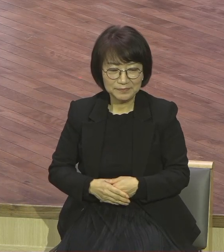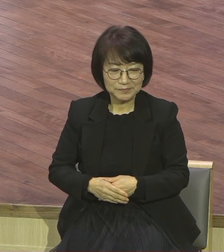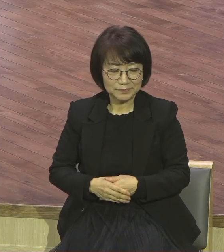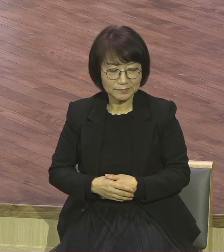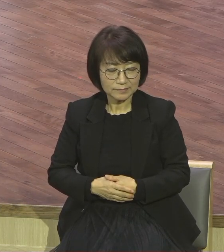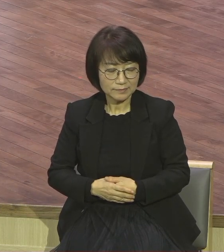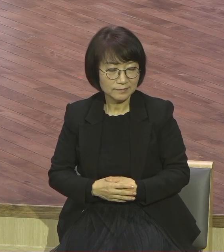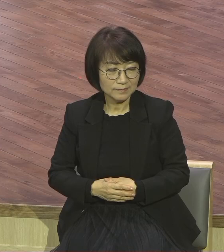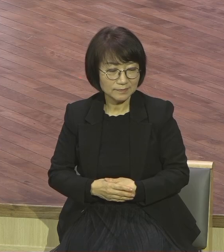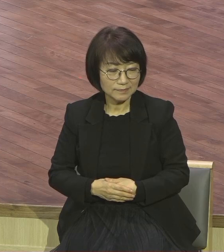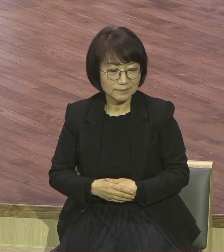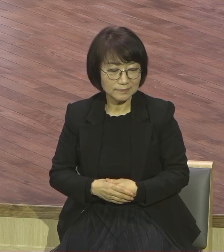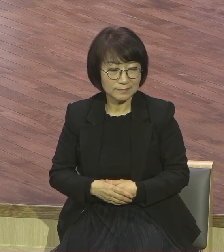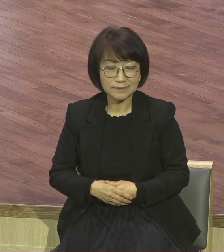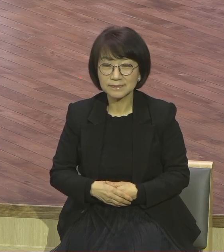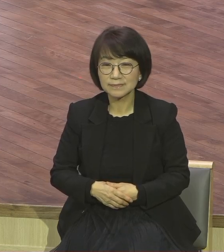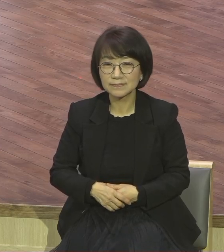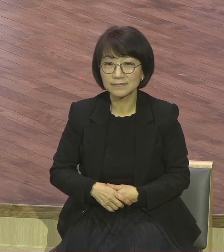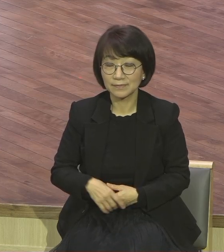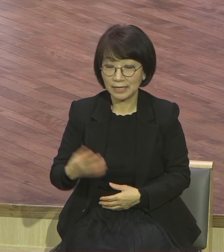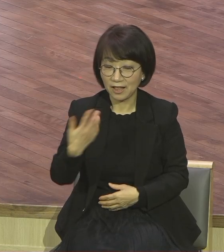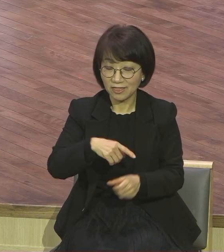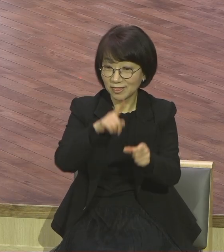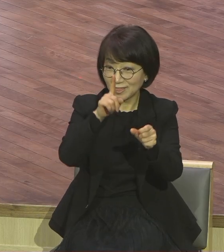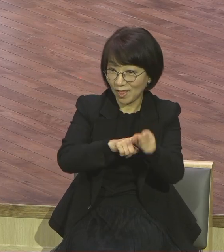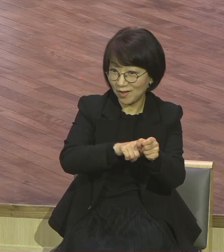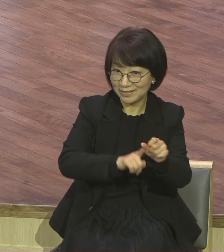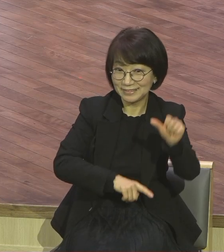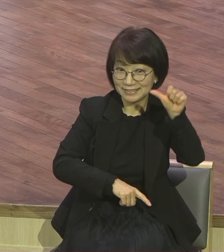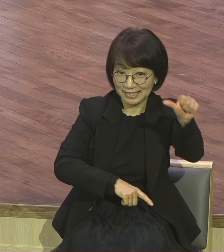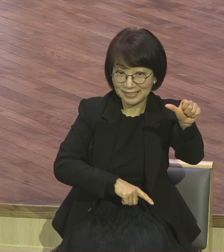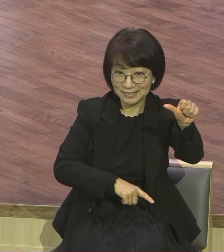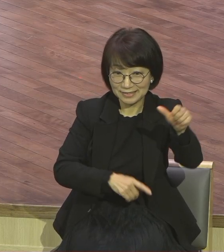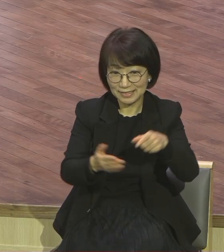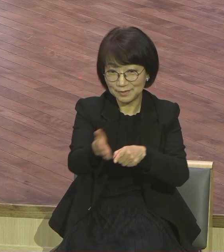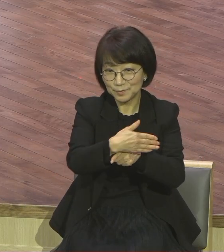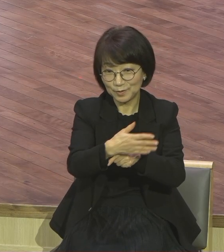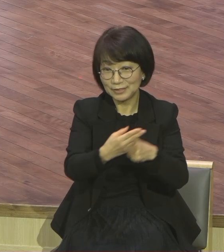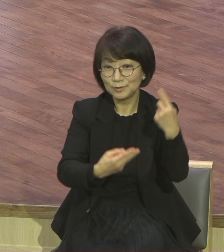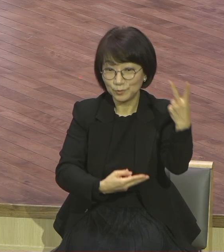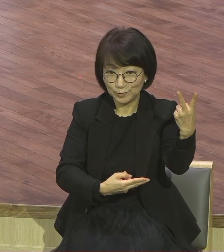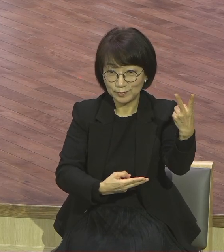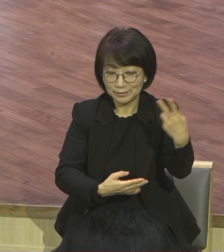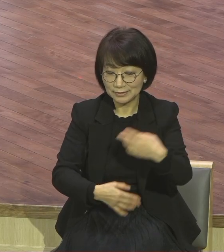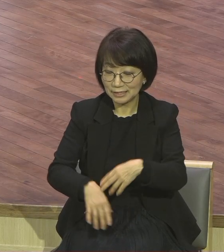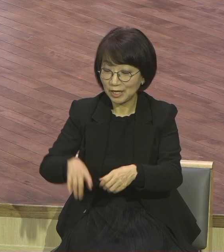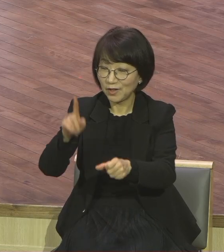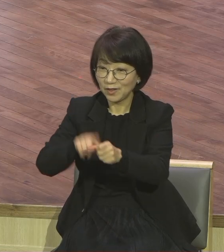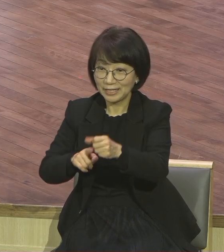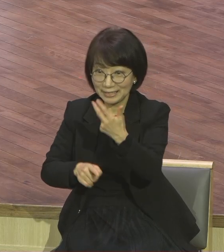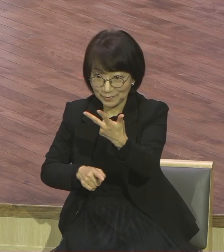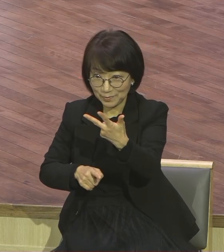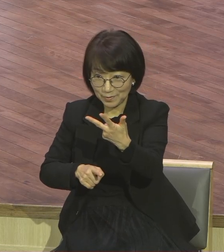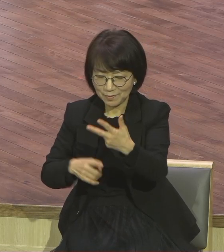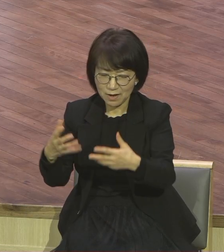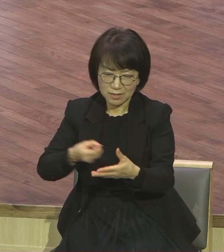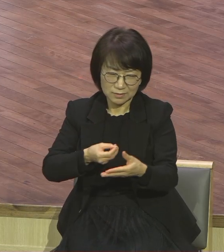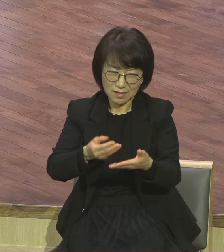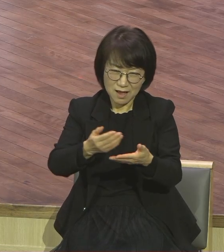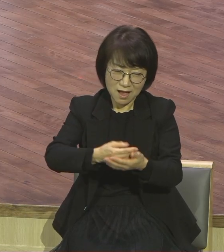이전에 있었던 5병이요 7병이의 기적을 기억하지 못하느냐 먹는 것 이런 것 이 육신적인